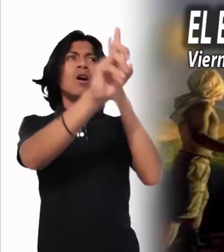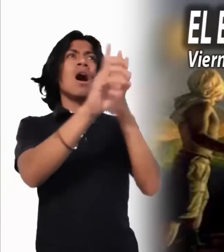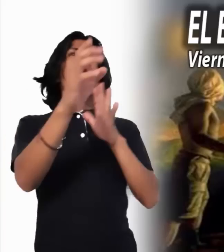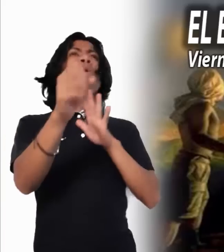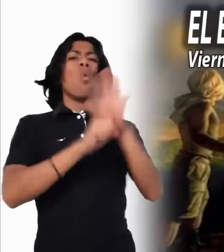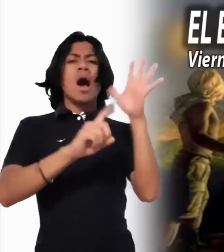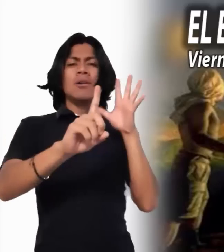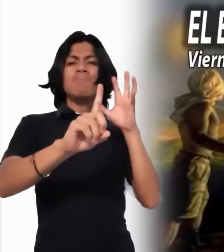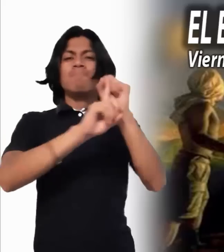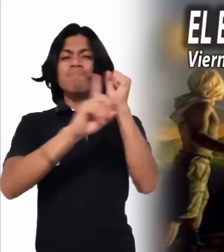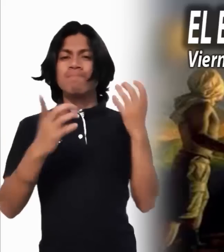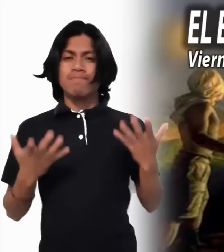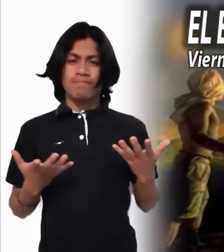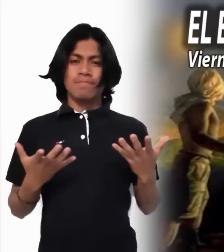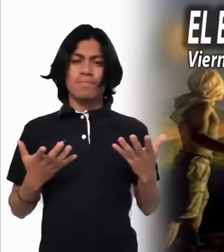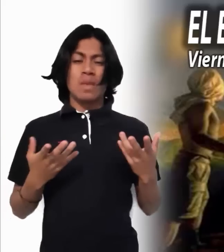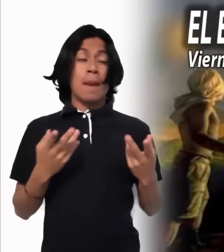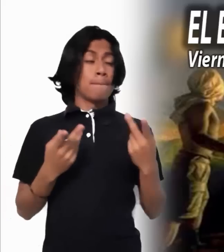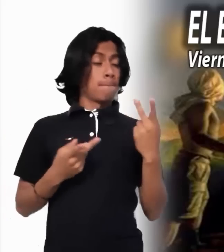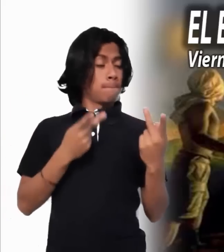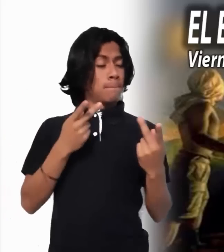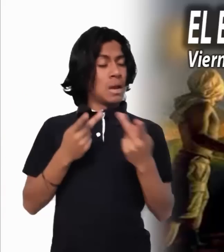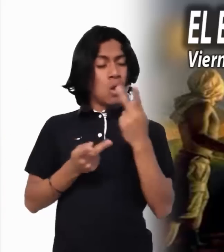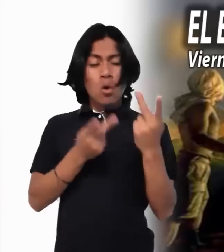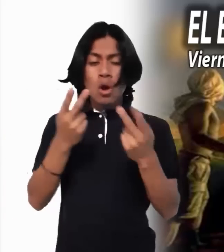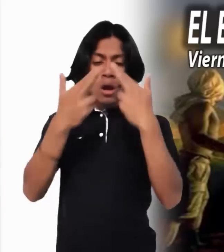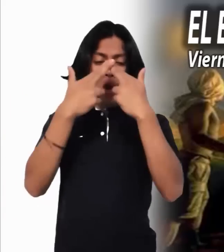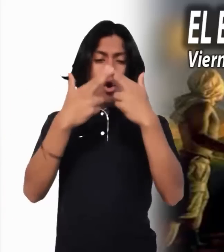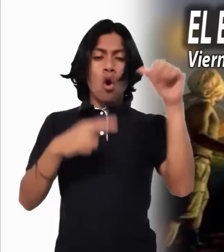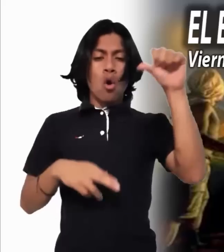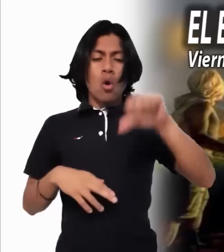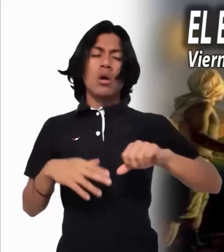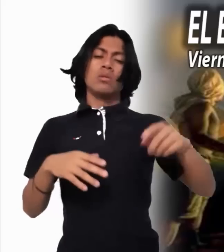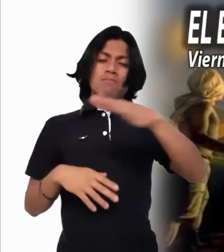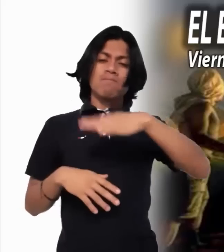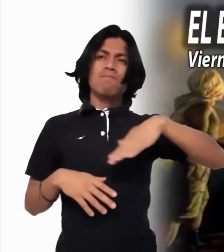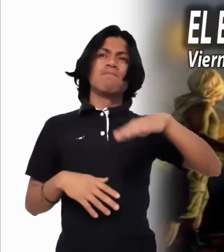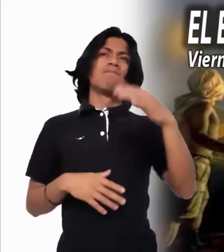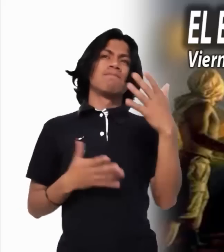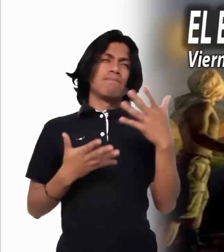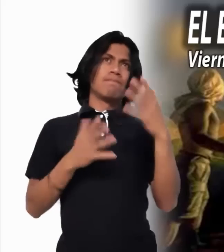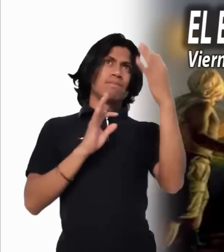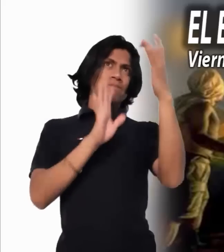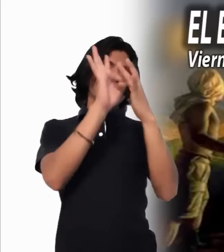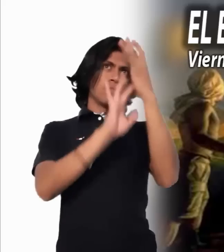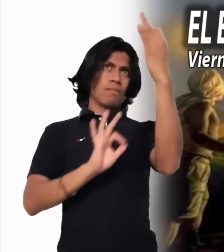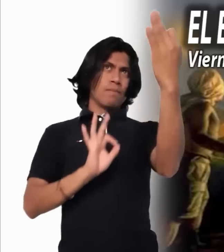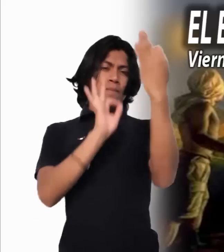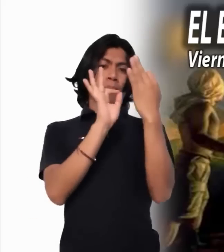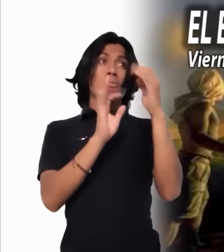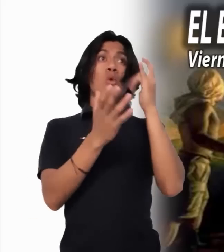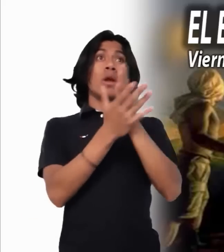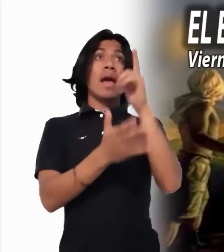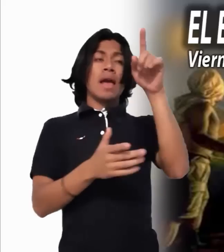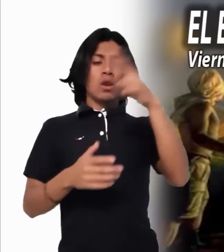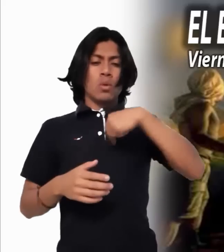que hoy nos hacemos delante de Jesús. Que solamente Él sea nuestro guía y nuestro maestro. El Señor te